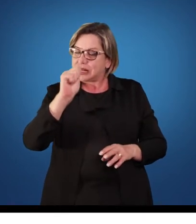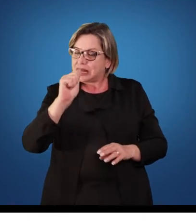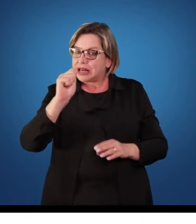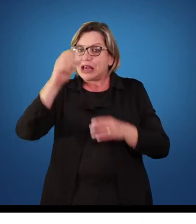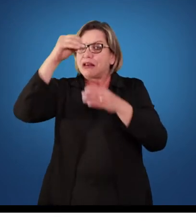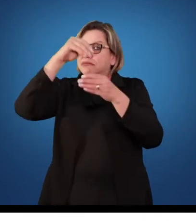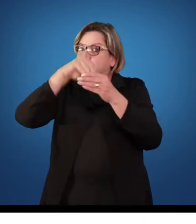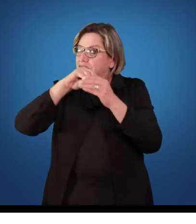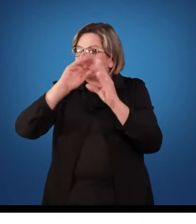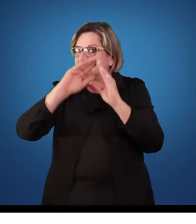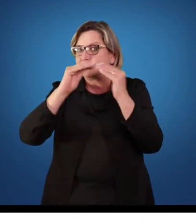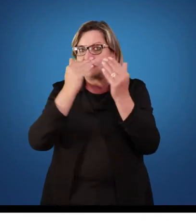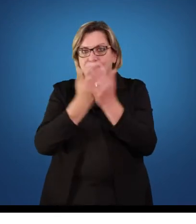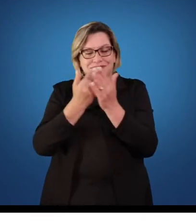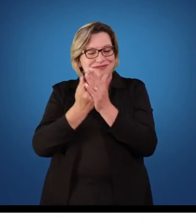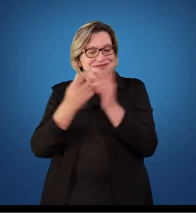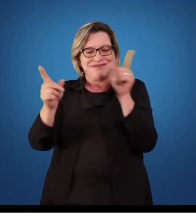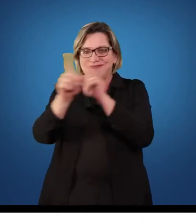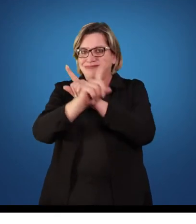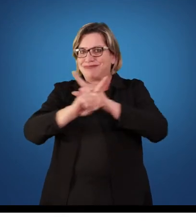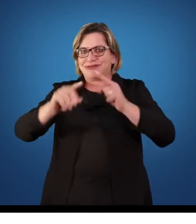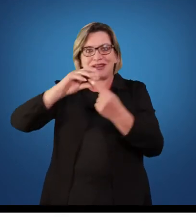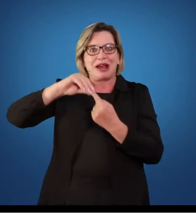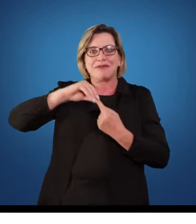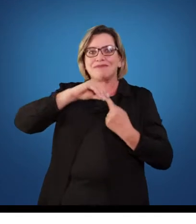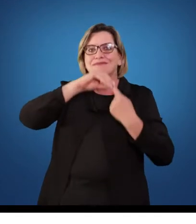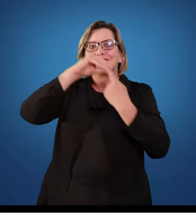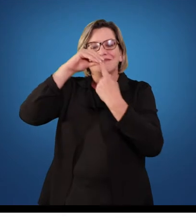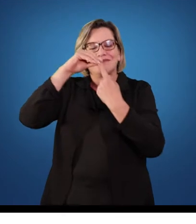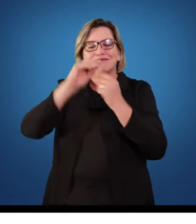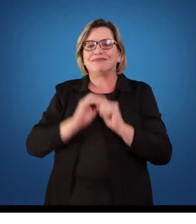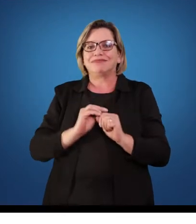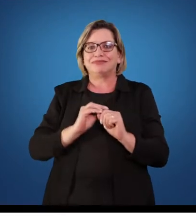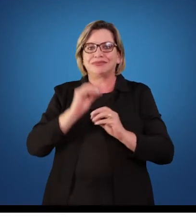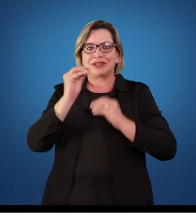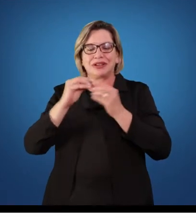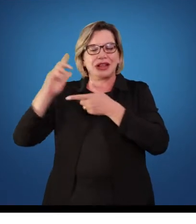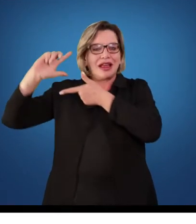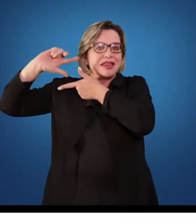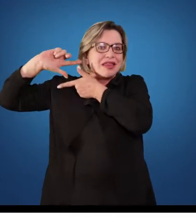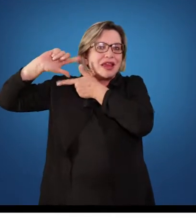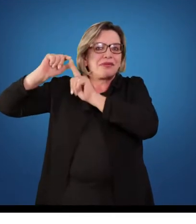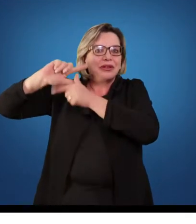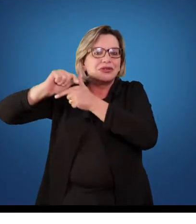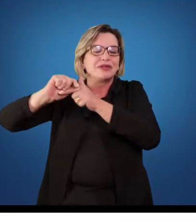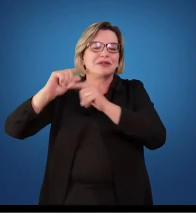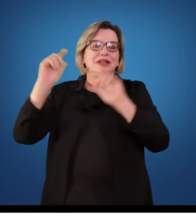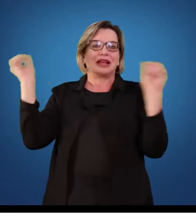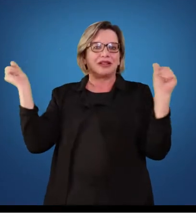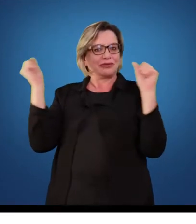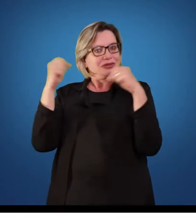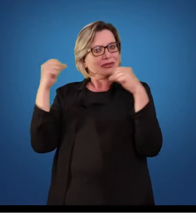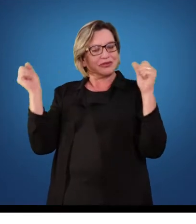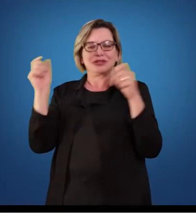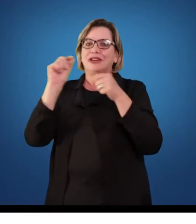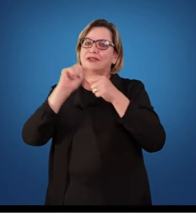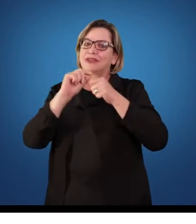aspectos que serão priorizados. Tradicionalmente, a educação física foi realizada na escola,